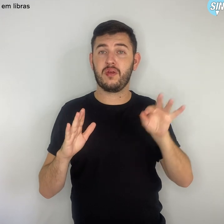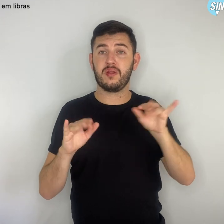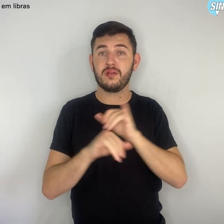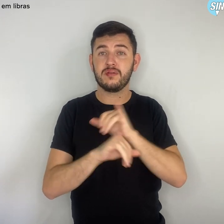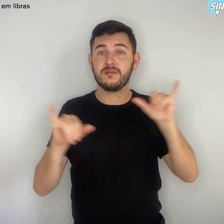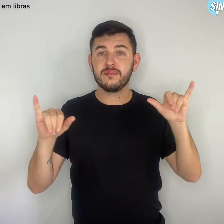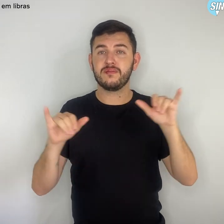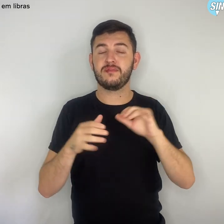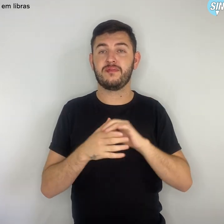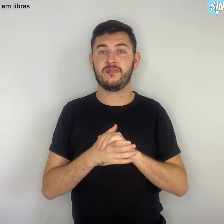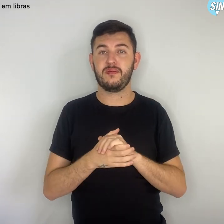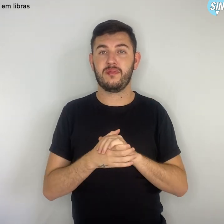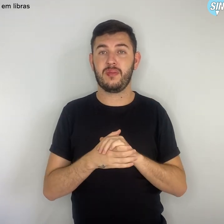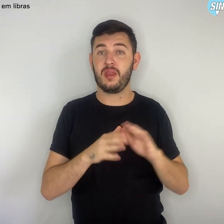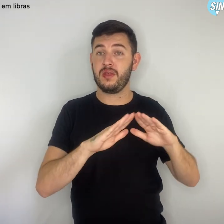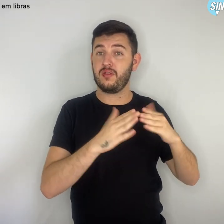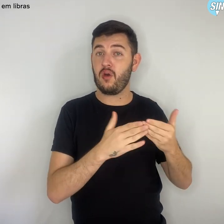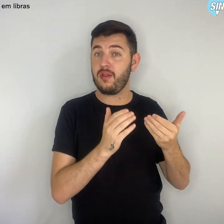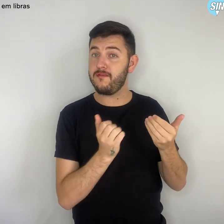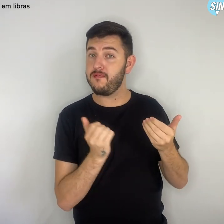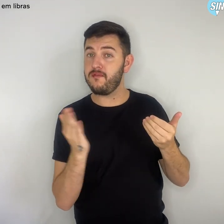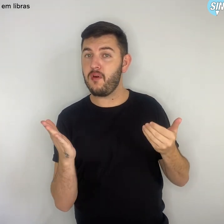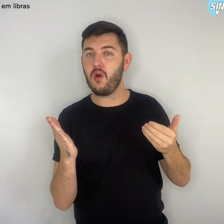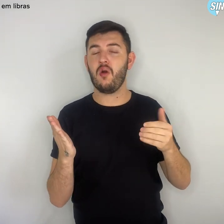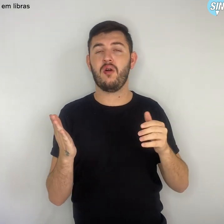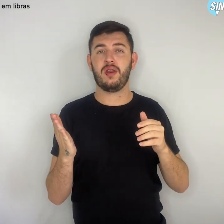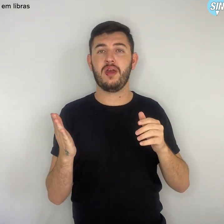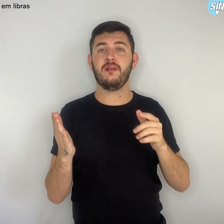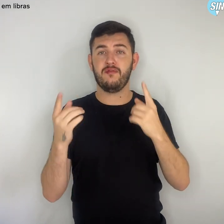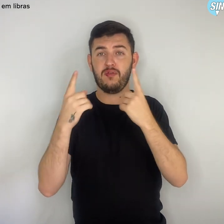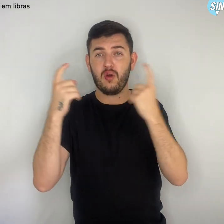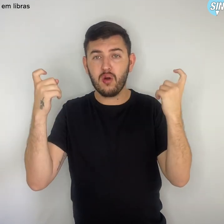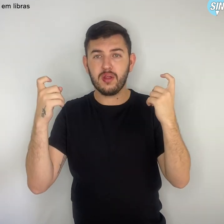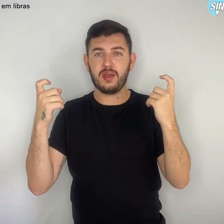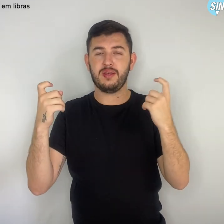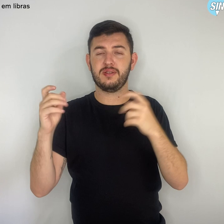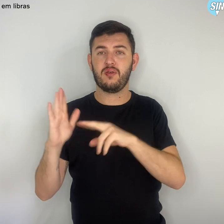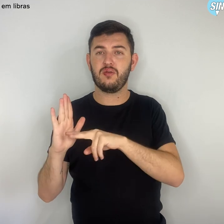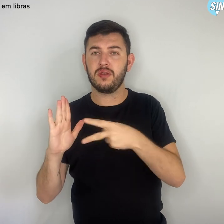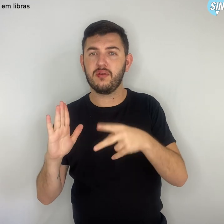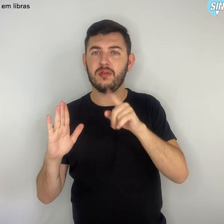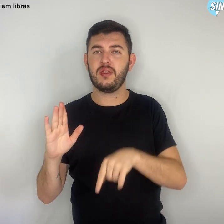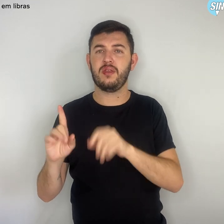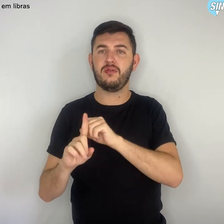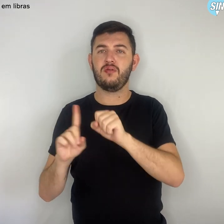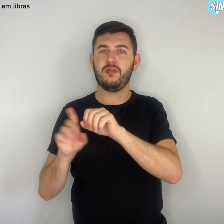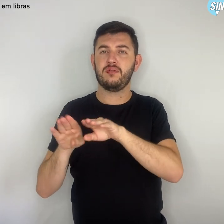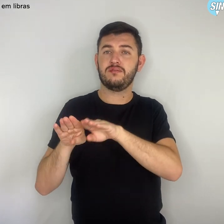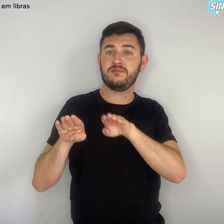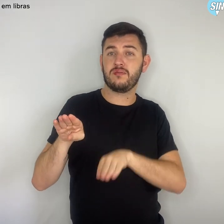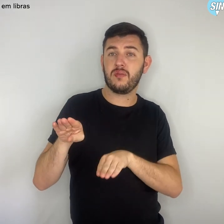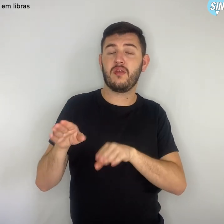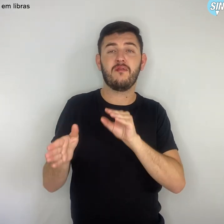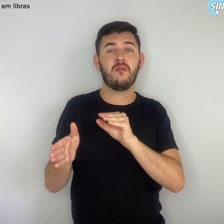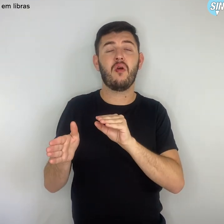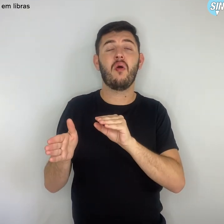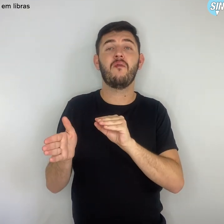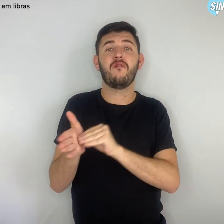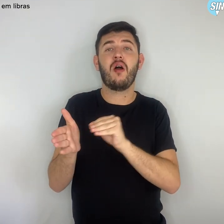fatores como desigualdade social, falta de oportunidades e os mais diversos preconceitos.